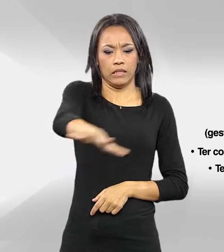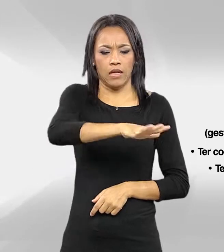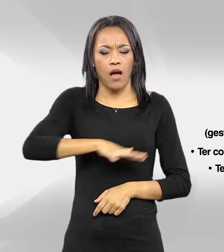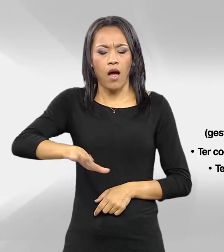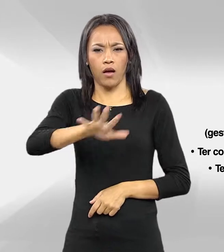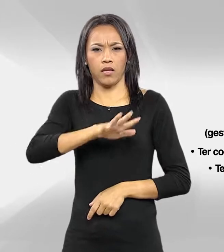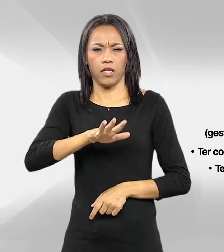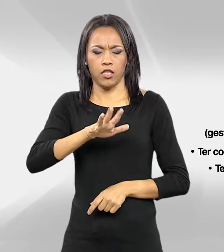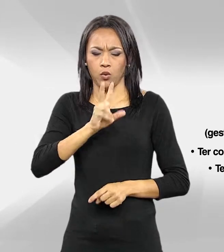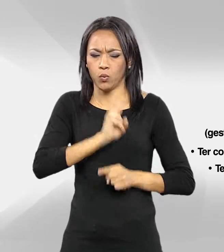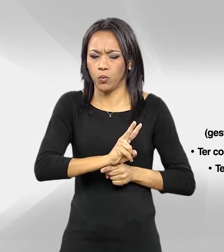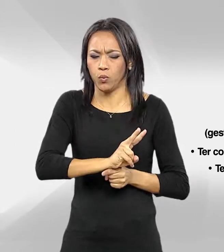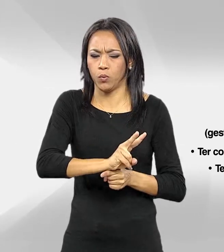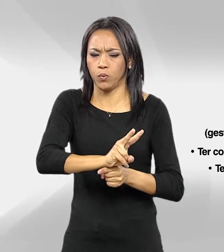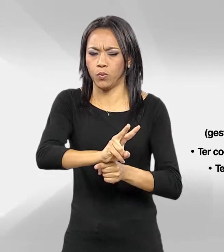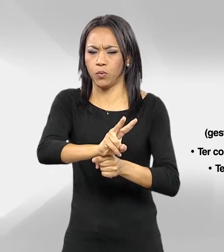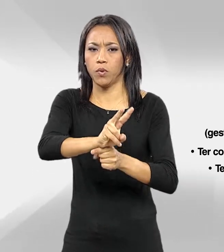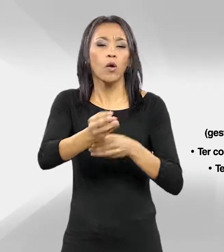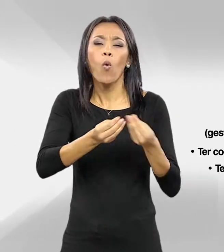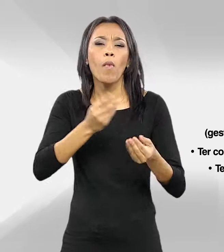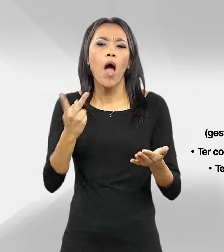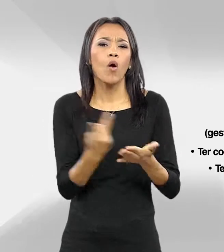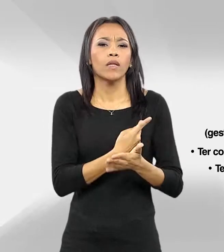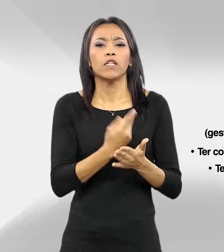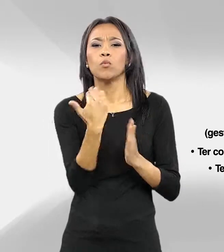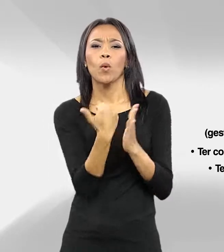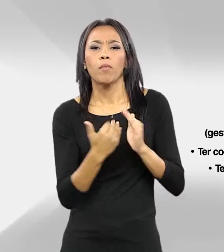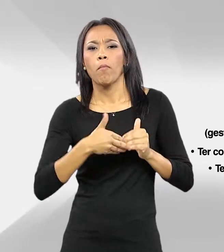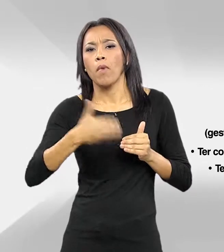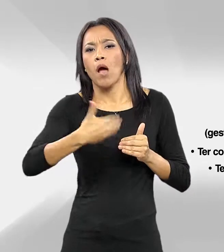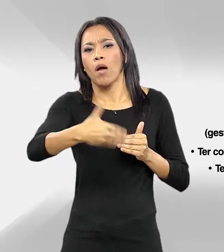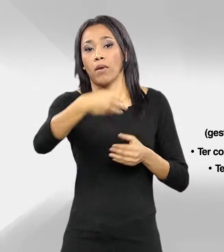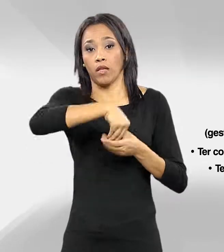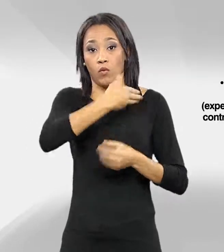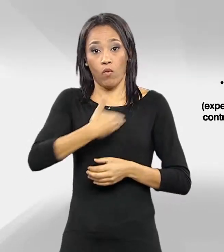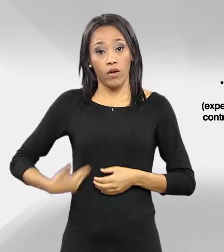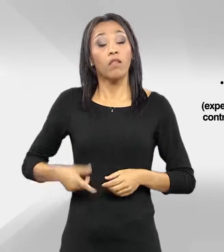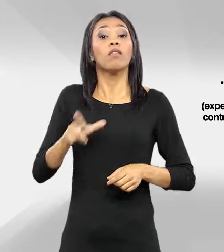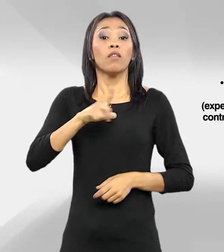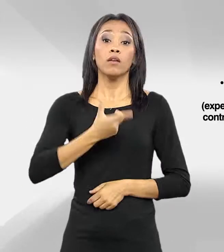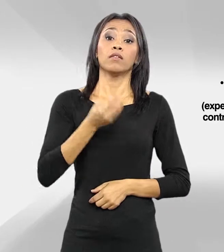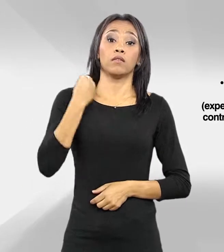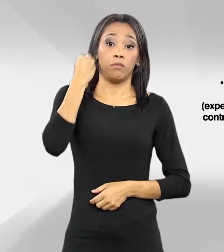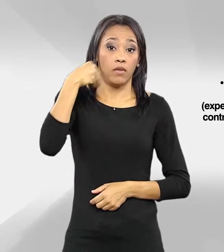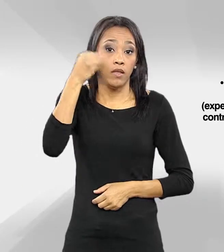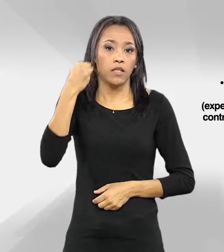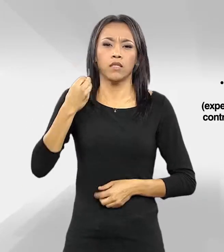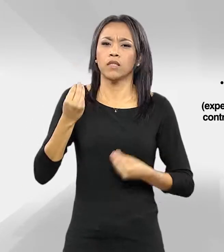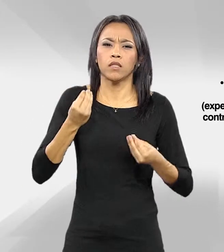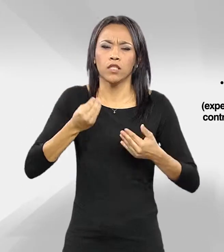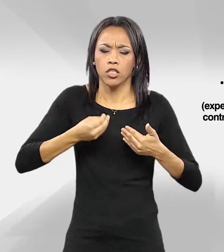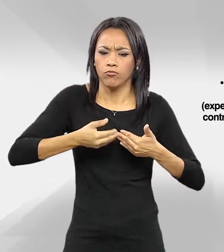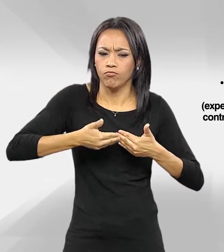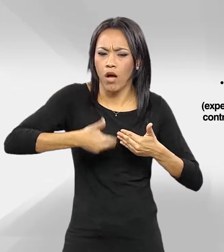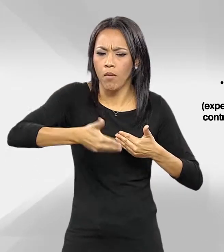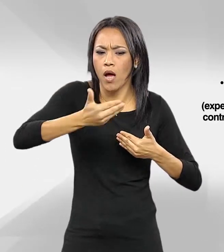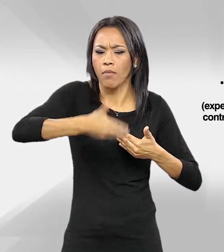formulação, acompanhamento e execução de programas de governo. Ter experiências no desenvolvimento de atividades